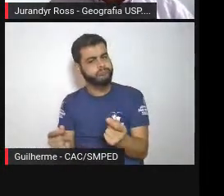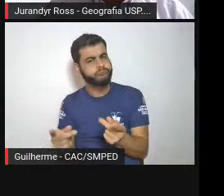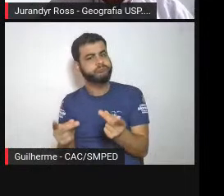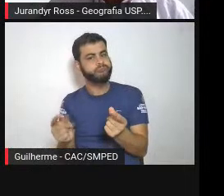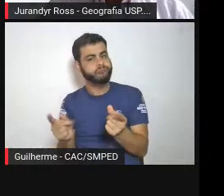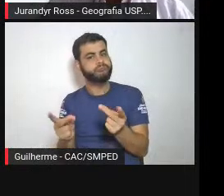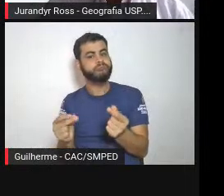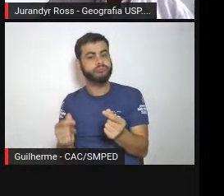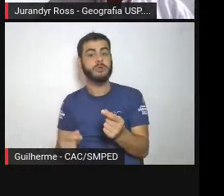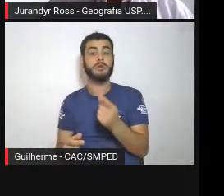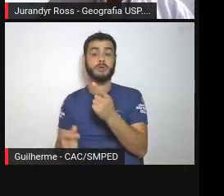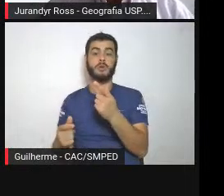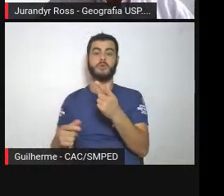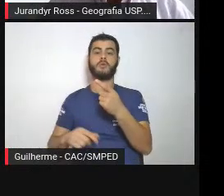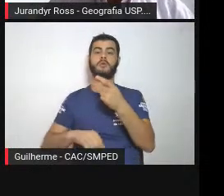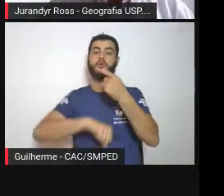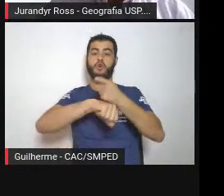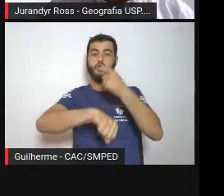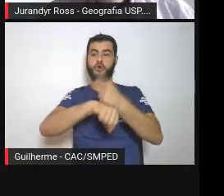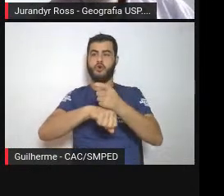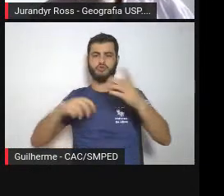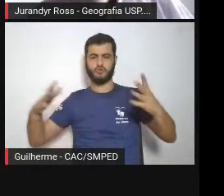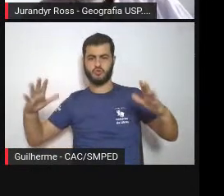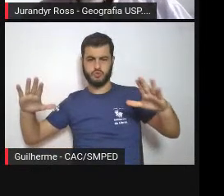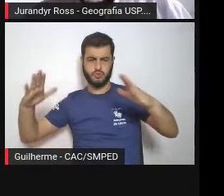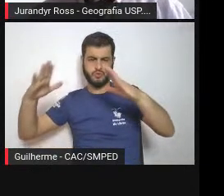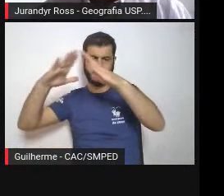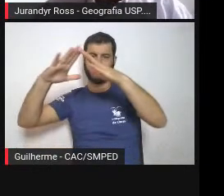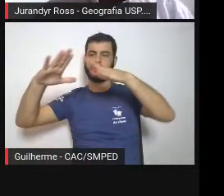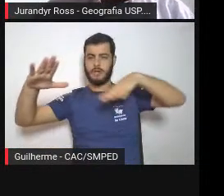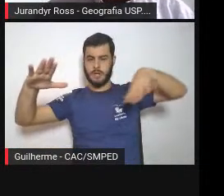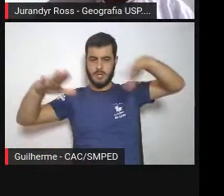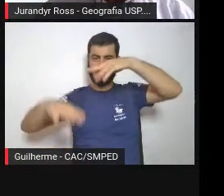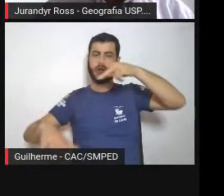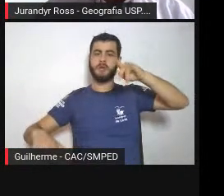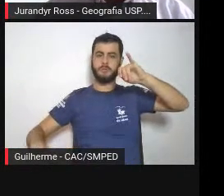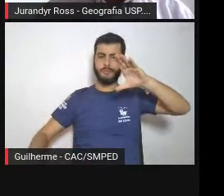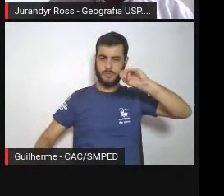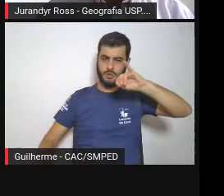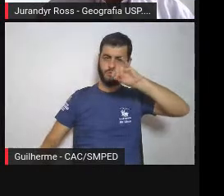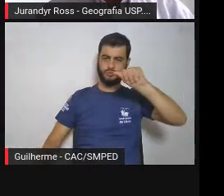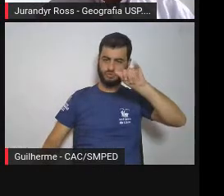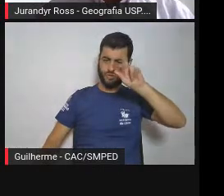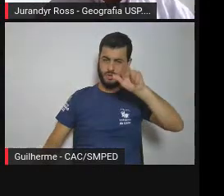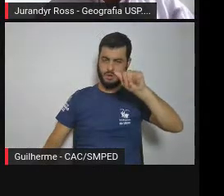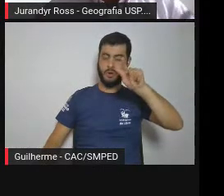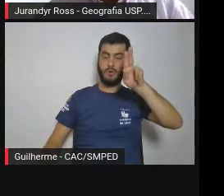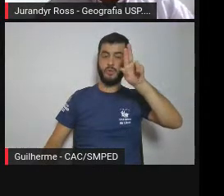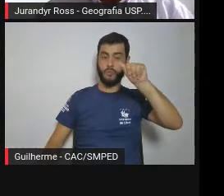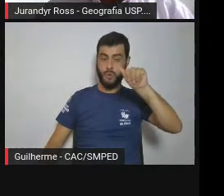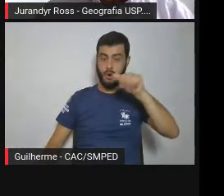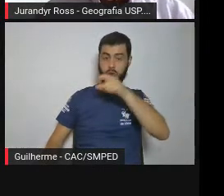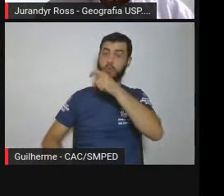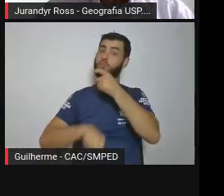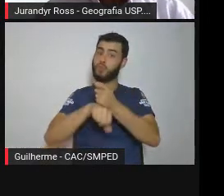Jaraguá são rochas também duras porque são do cristalino, elas têm mais,